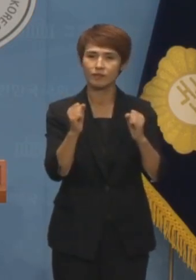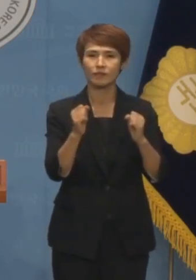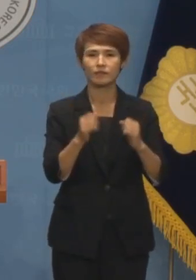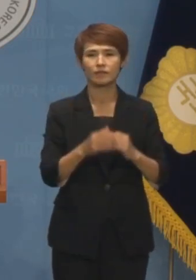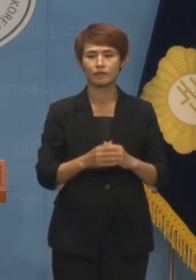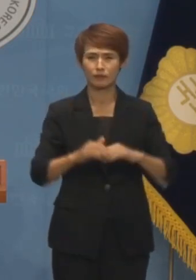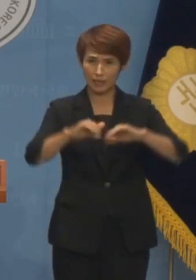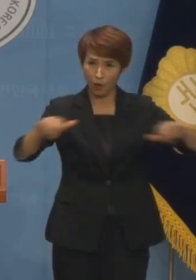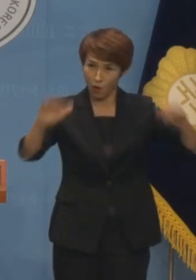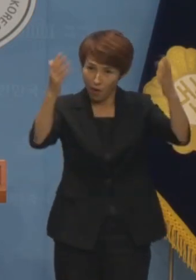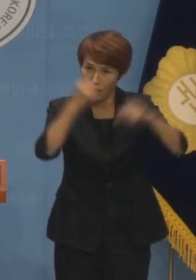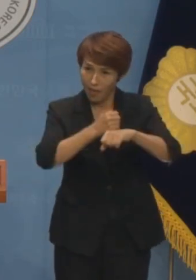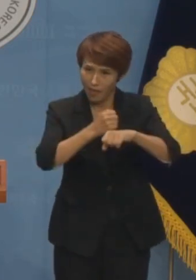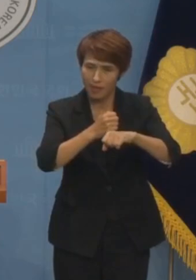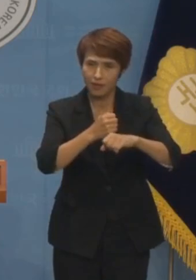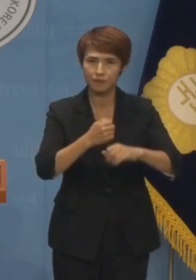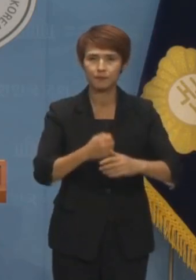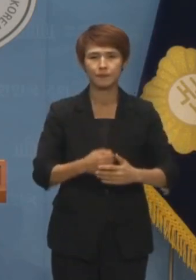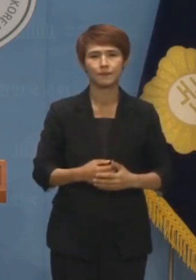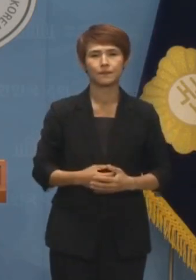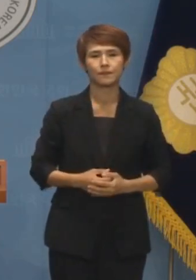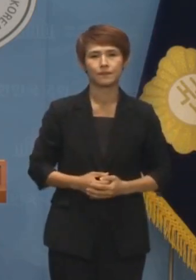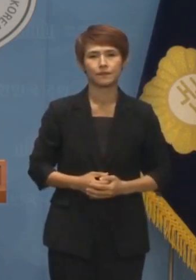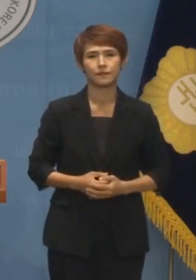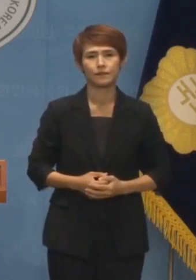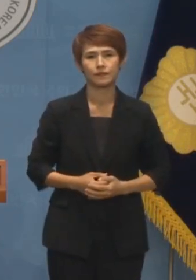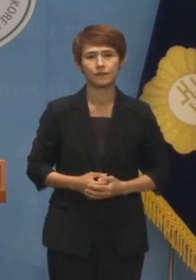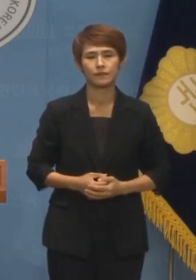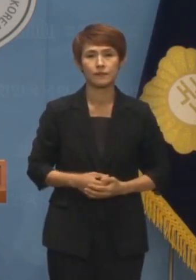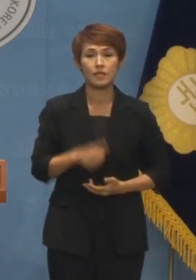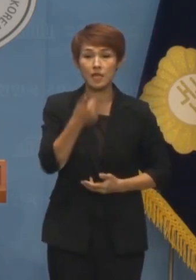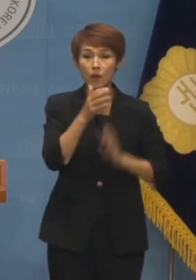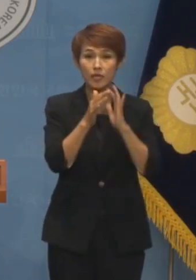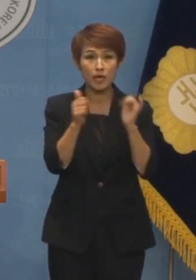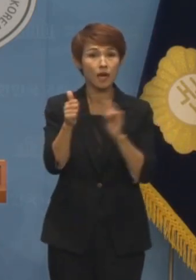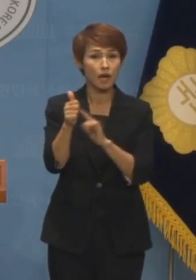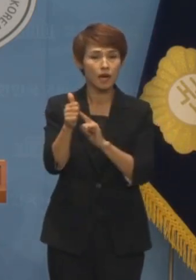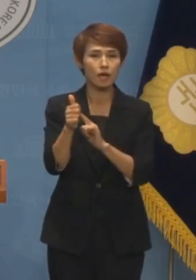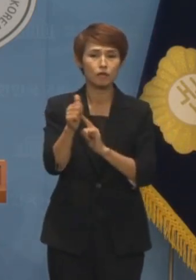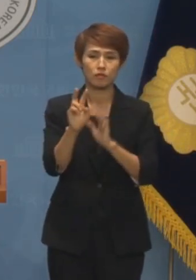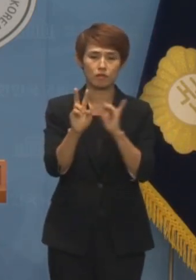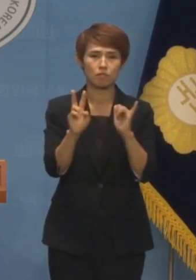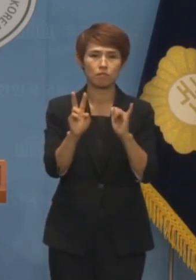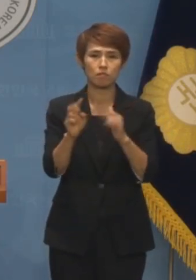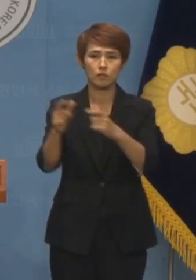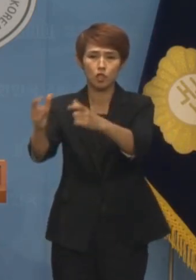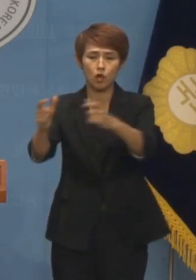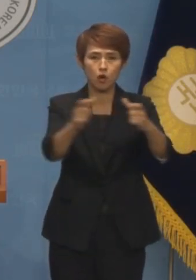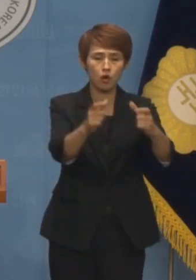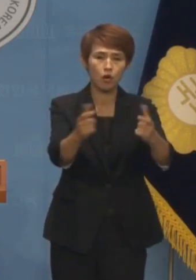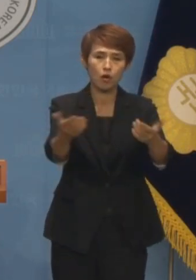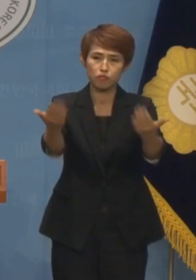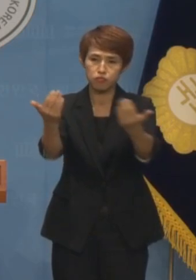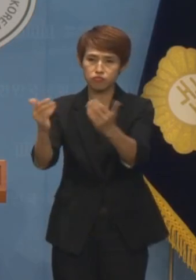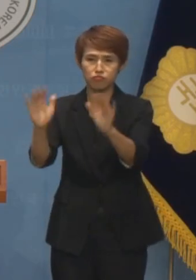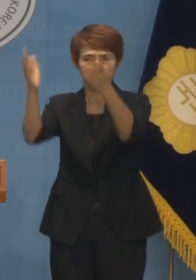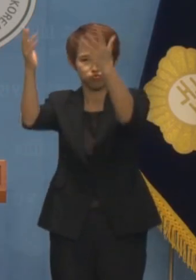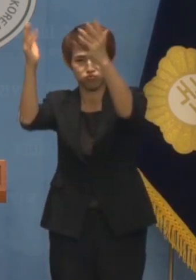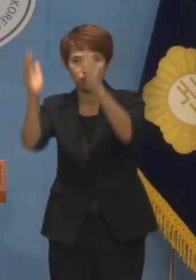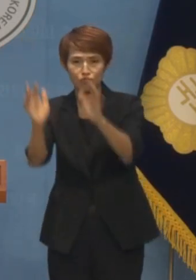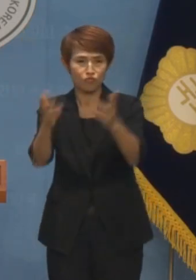해야 되나요? 그런데 실제로 사회자들은 지역별 참석자들의 박수를 듣겠다며